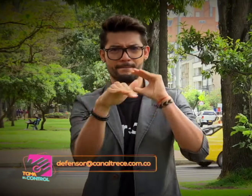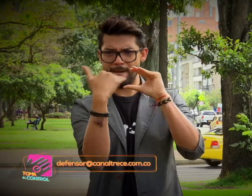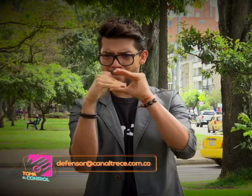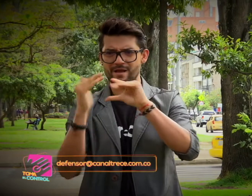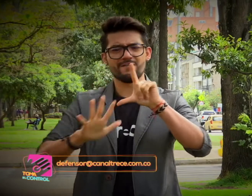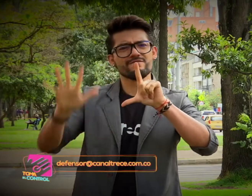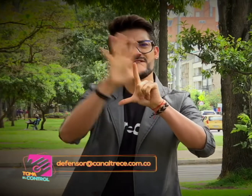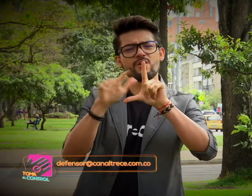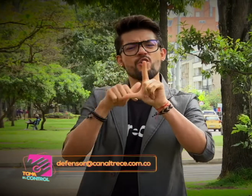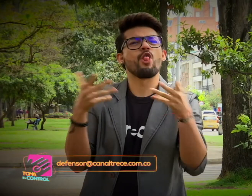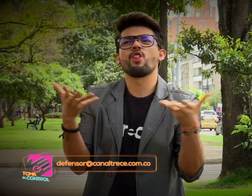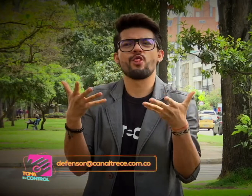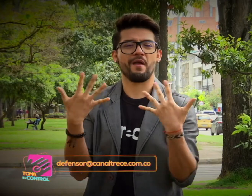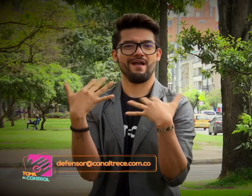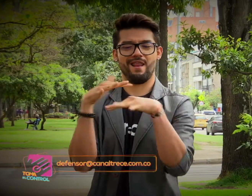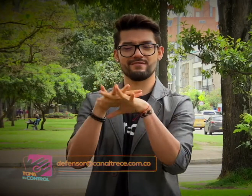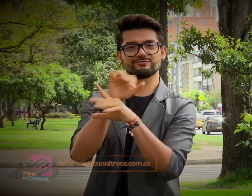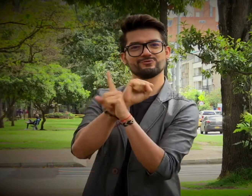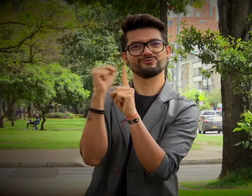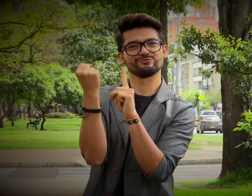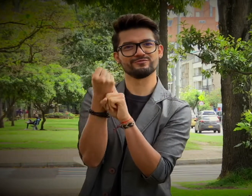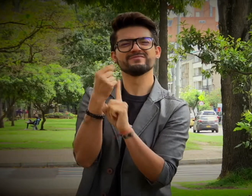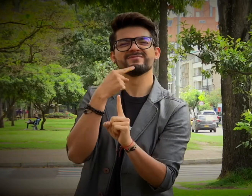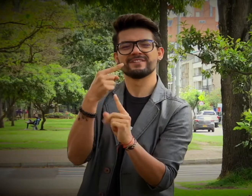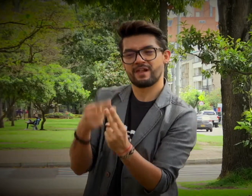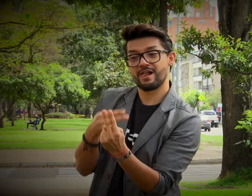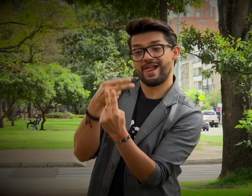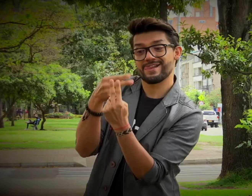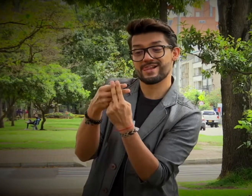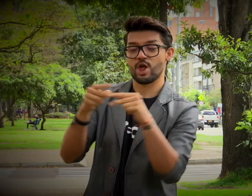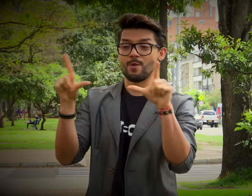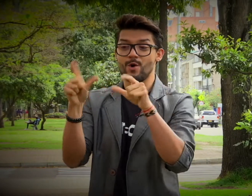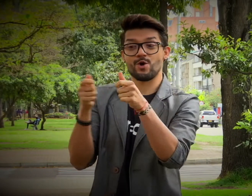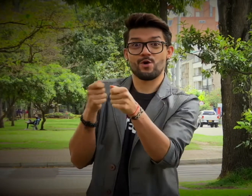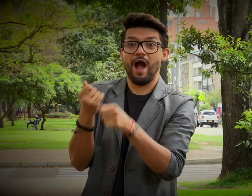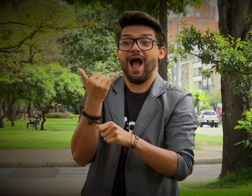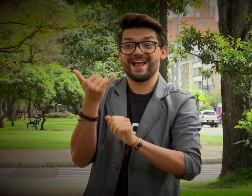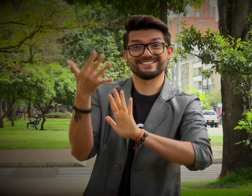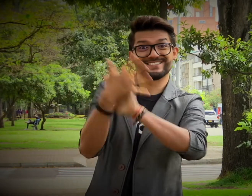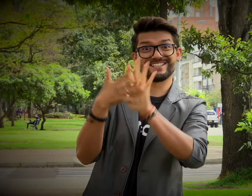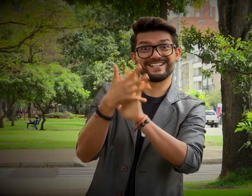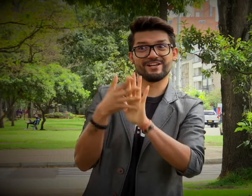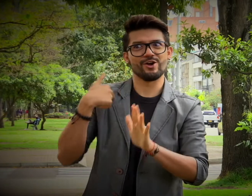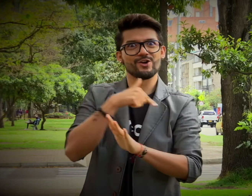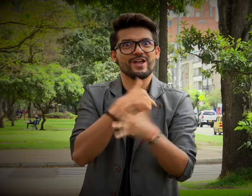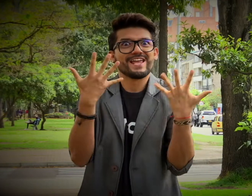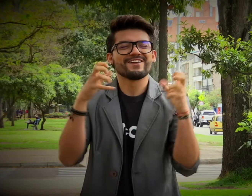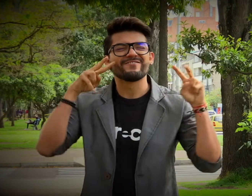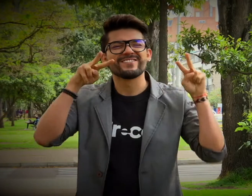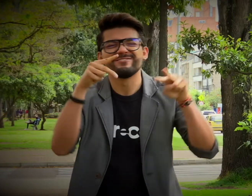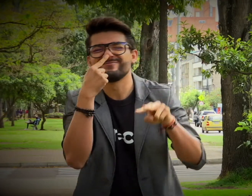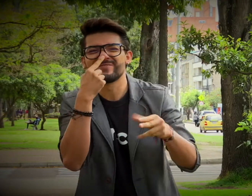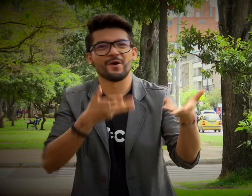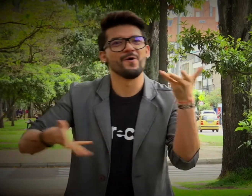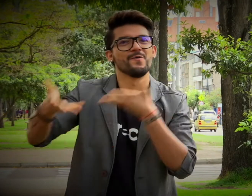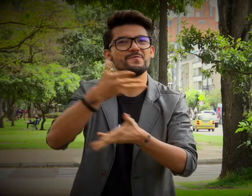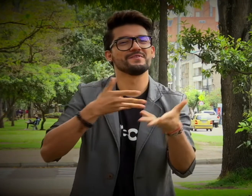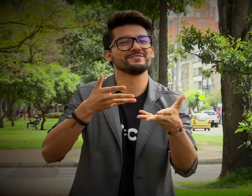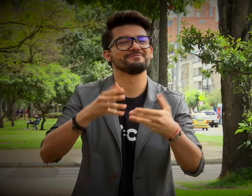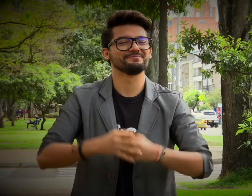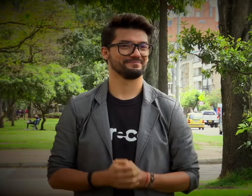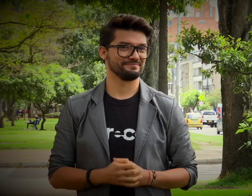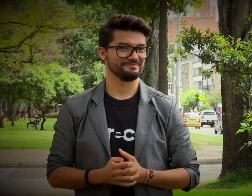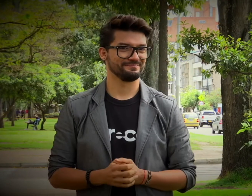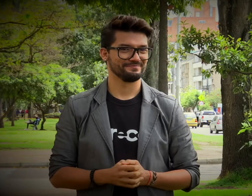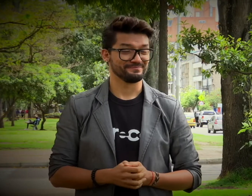seña. Envíenlo al correo o compártanlo en nuestras redes sociales con el numeral Toma el Control. Yo quiero verlos.